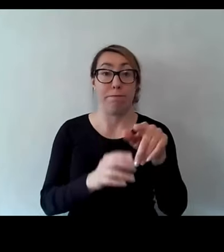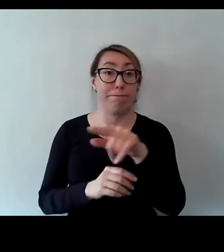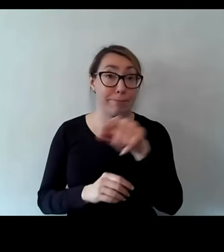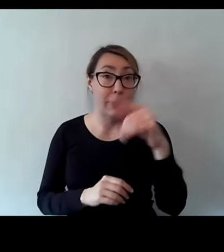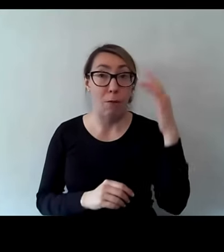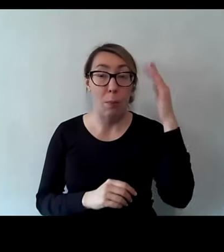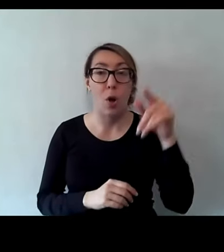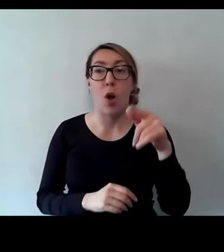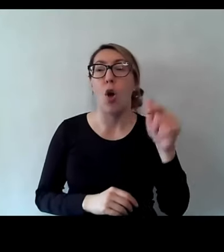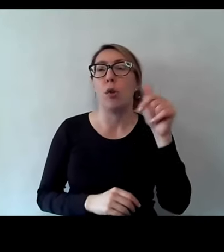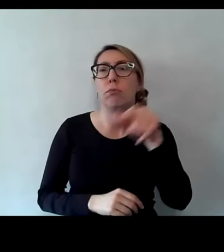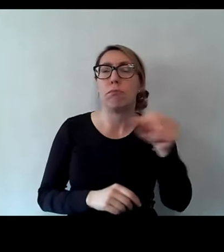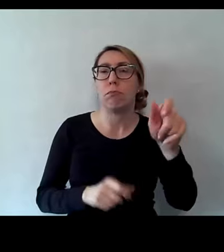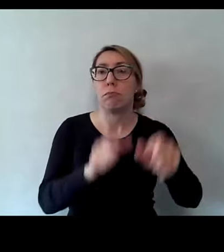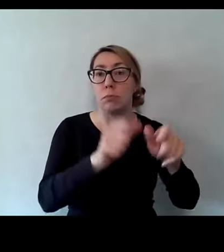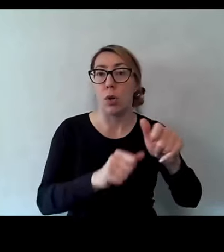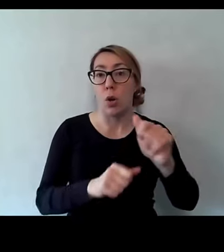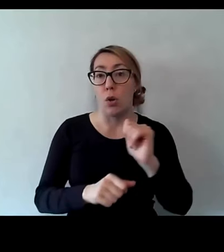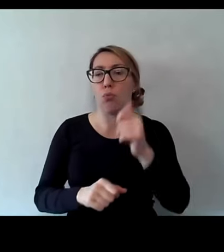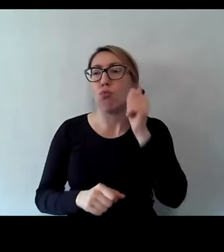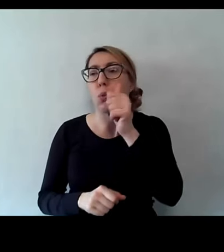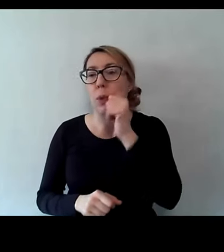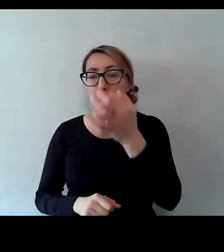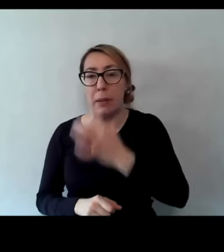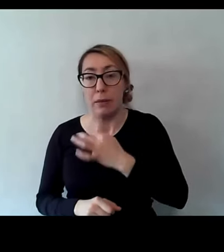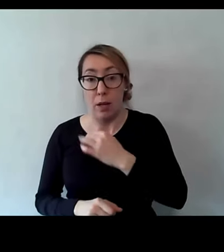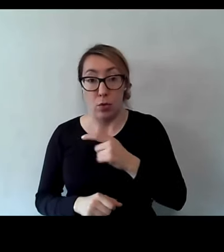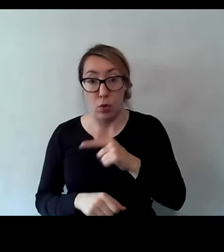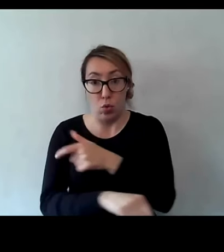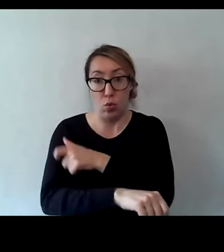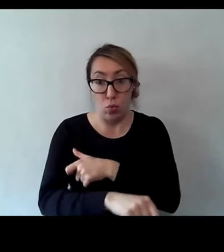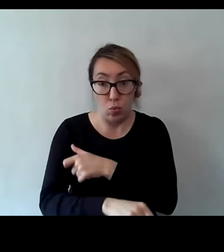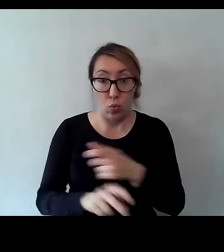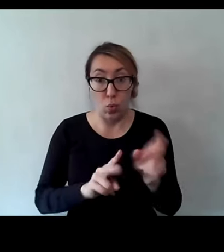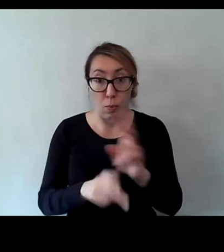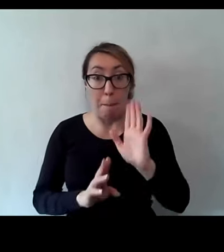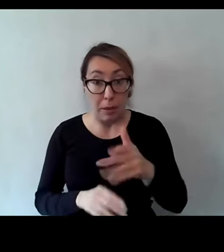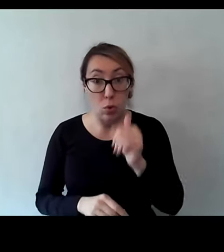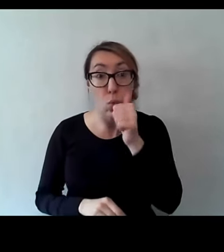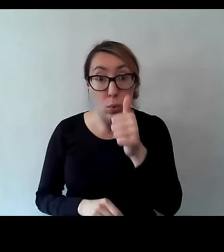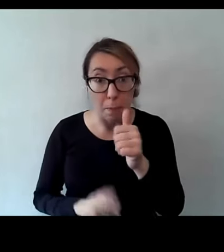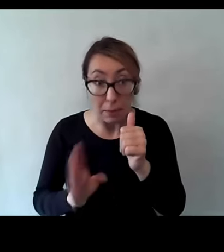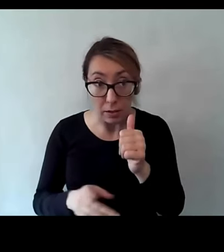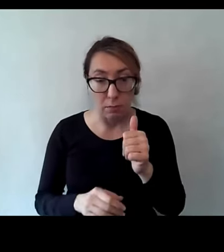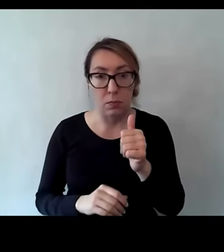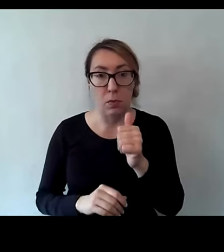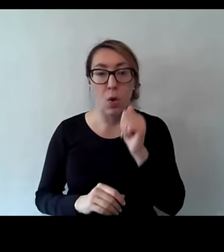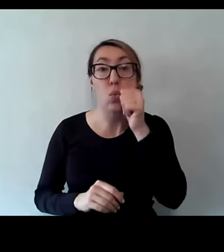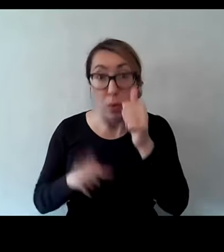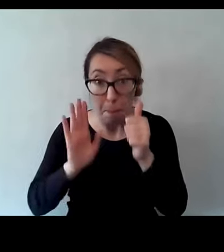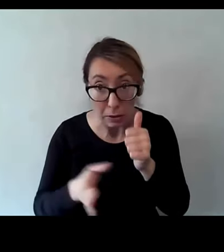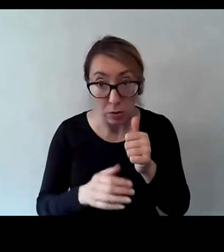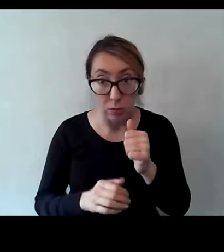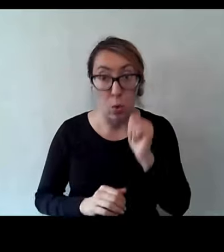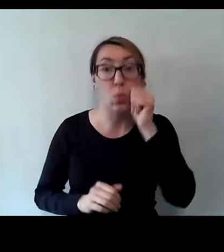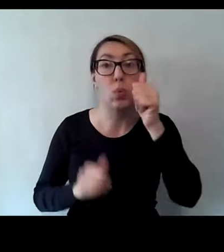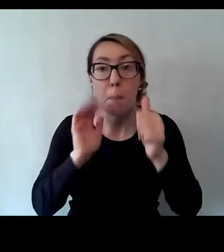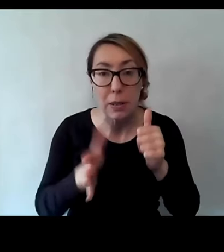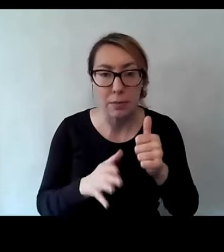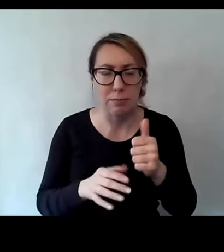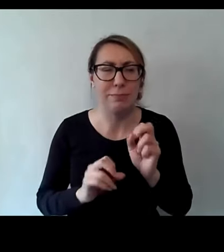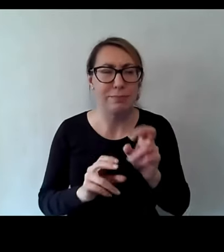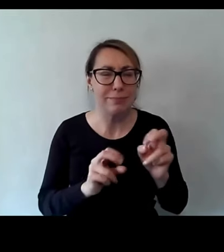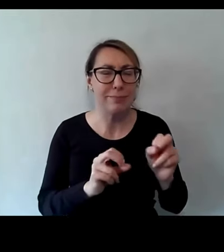codziennie się pytały jutro będziesz? Tak, tak, ok. I następnego dnia jutro będziesz? Oni